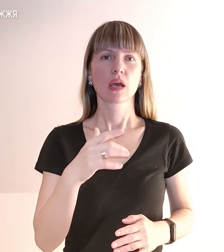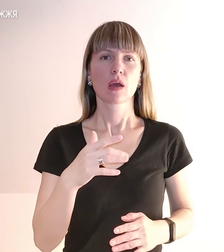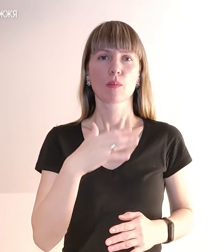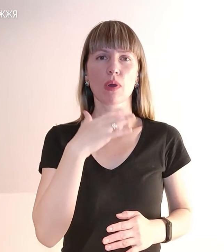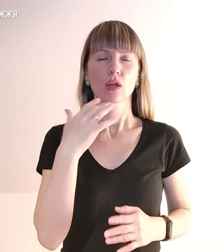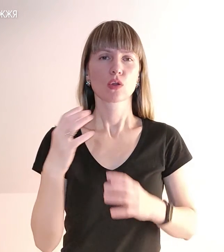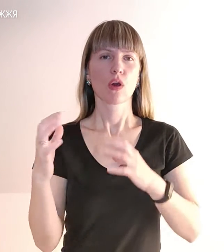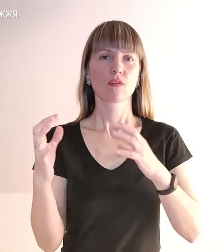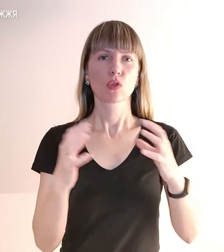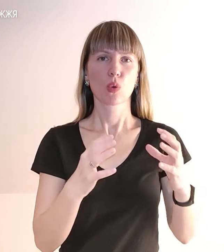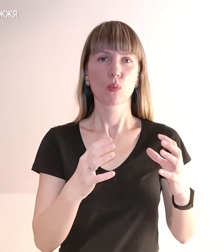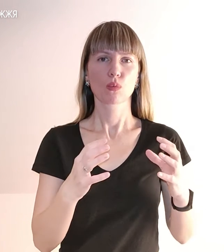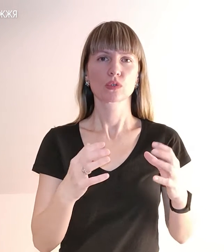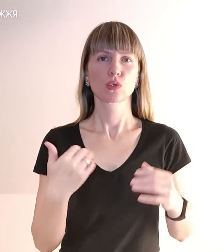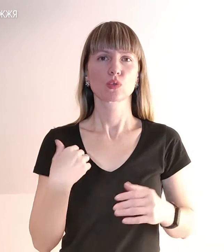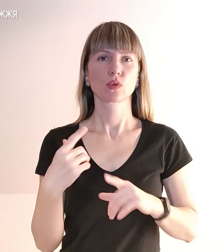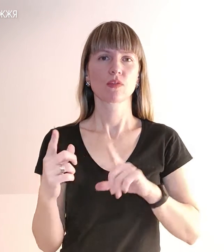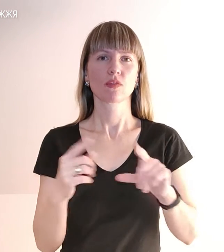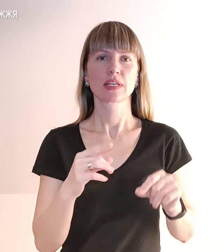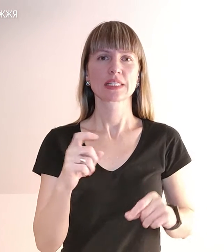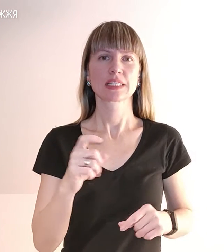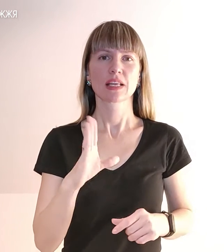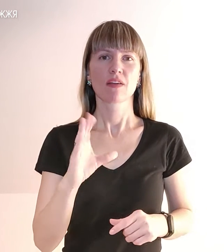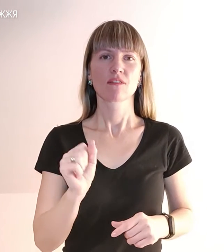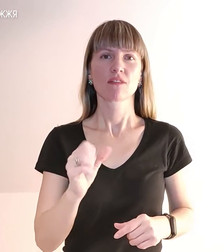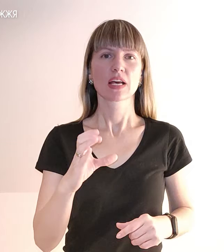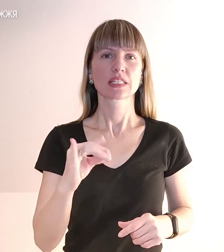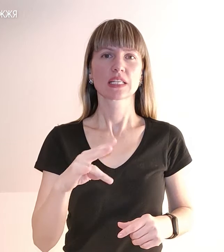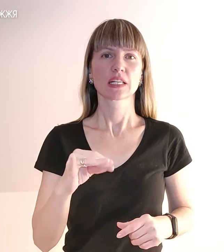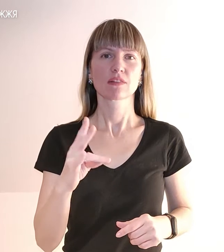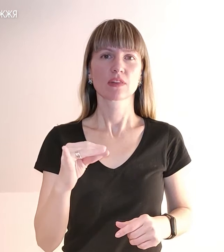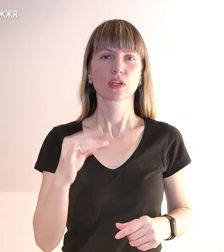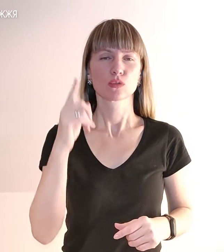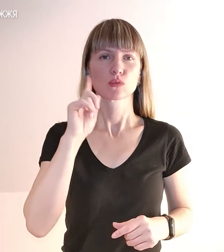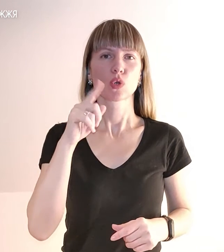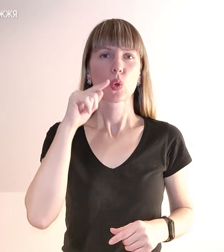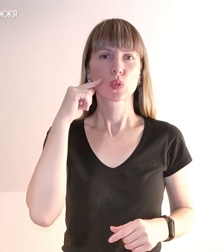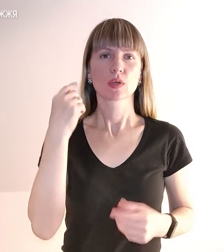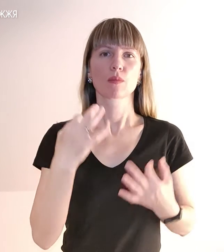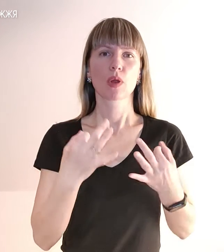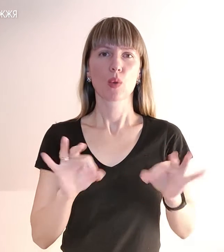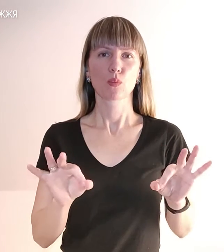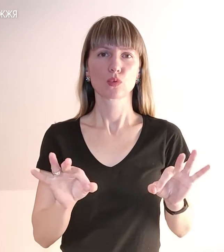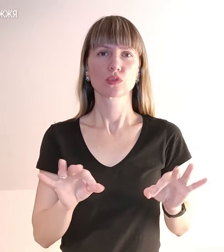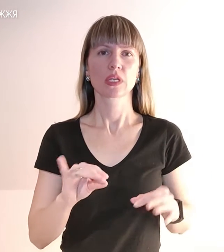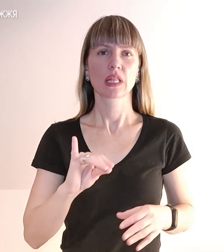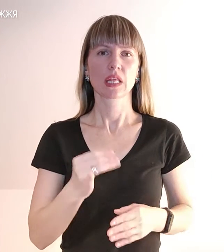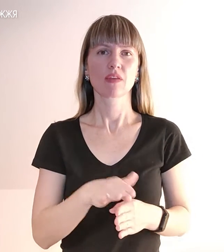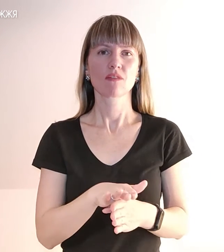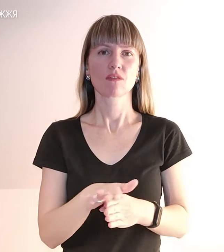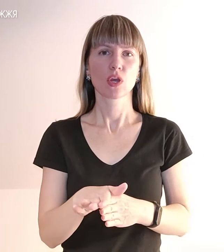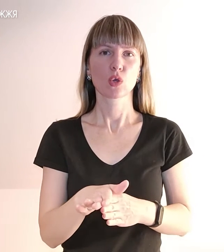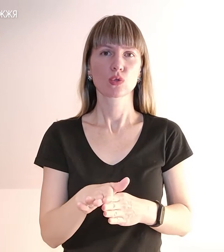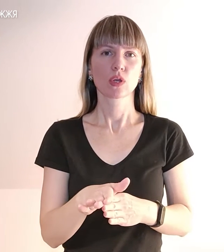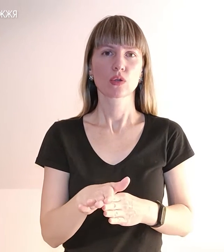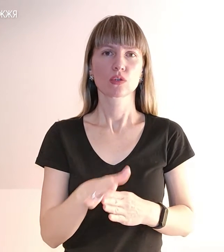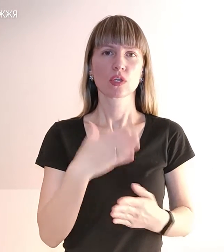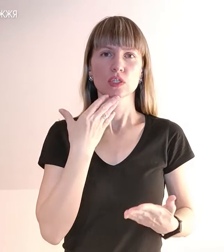і хочуть виїхати з Васильівки. Очікуємо, що росіляни пропустять, виконають свої обіцянки і